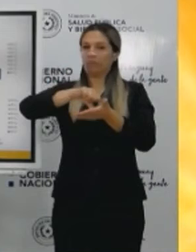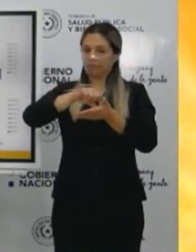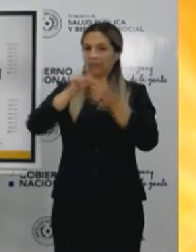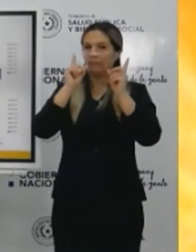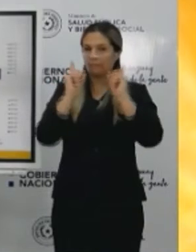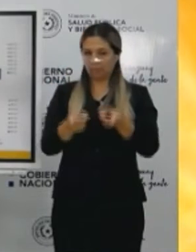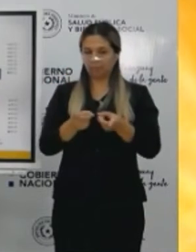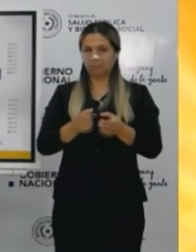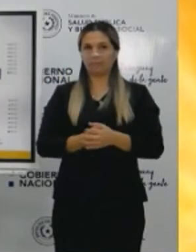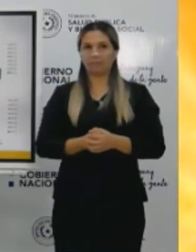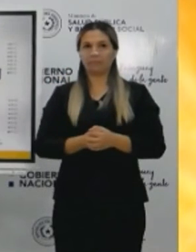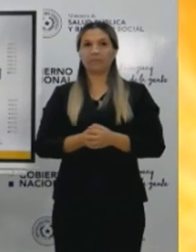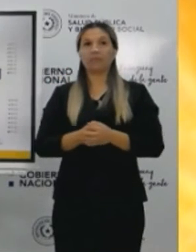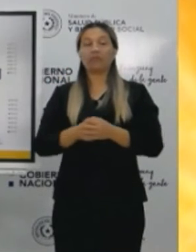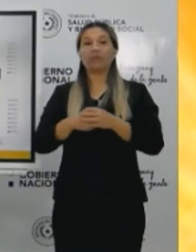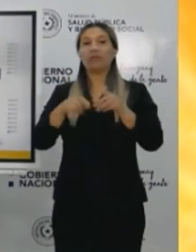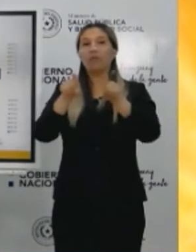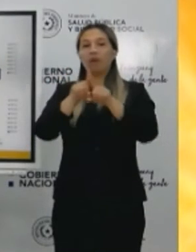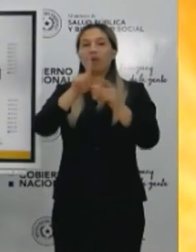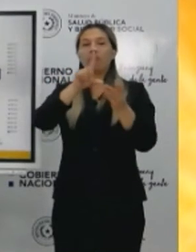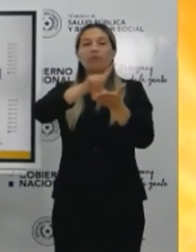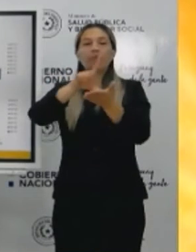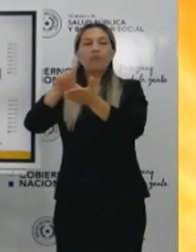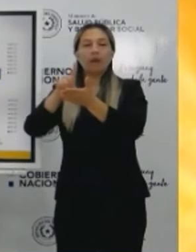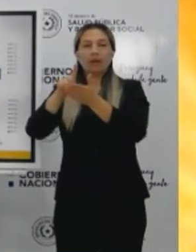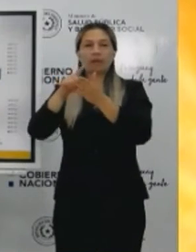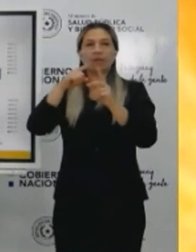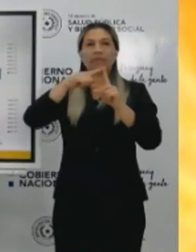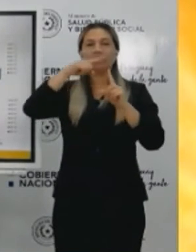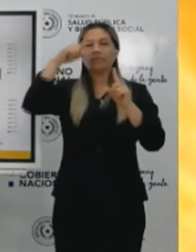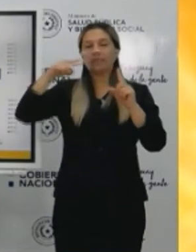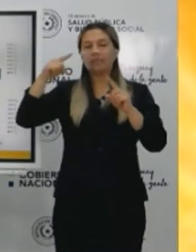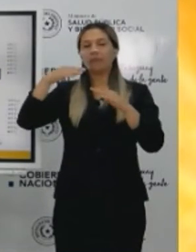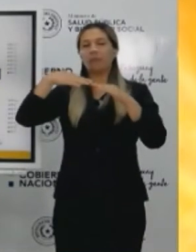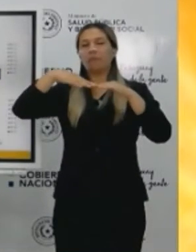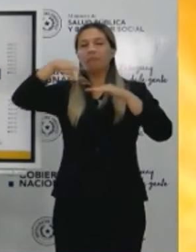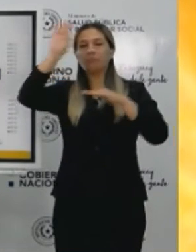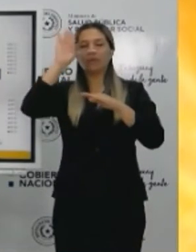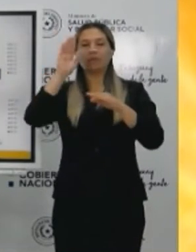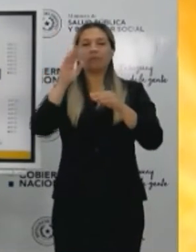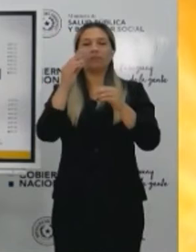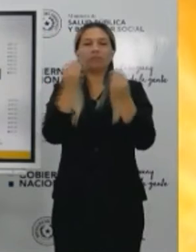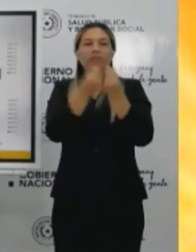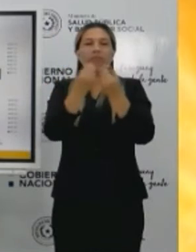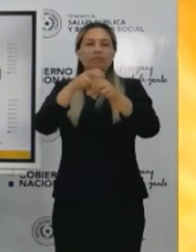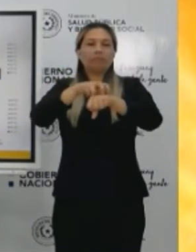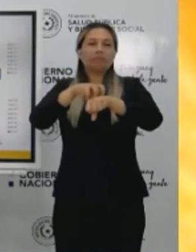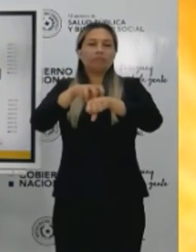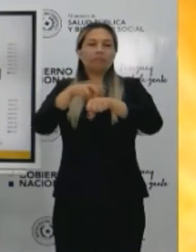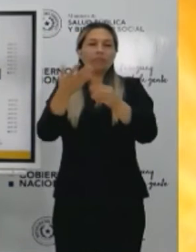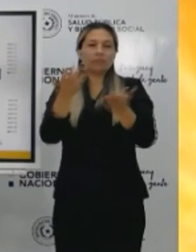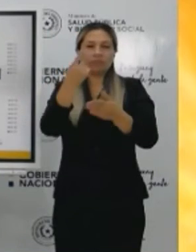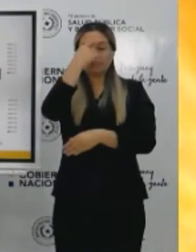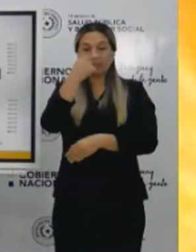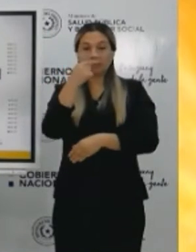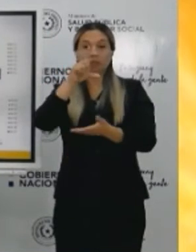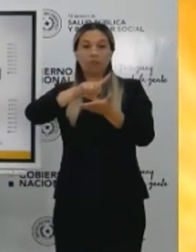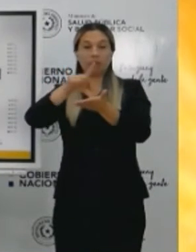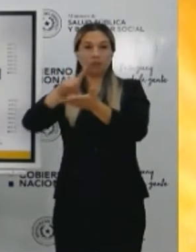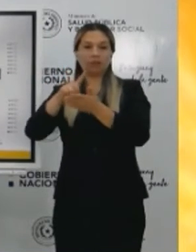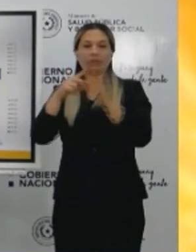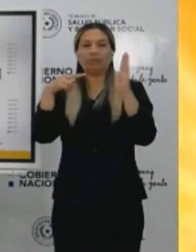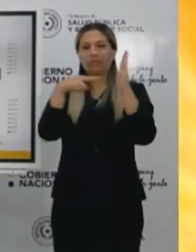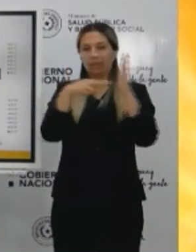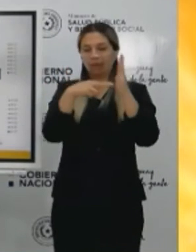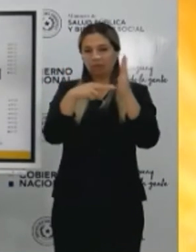Desglosando eso un poco más, vemos los distritos habituales más densamente poblados son los que más contribuyen a ellos, pero San